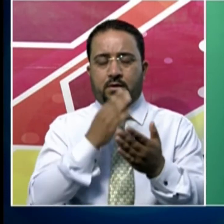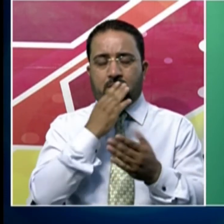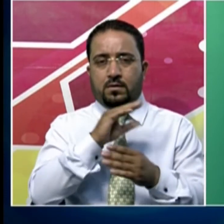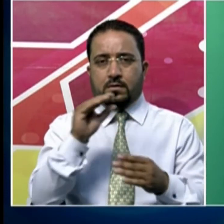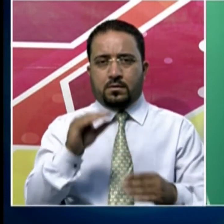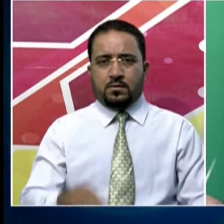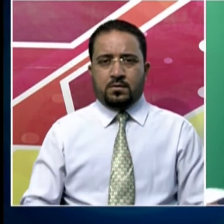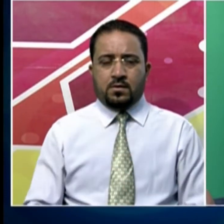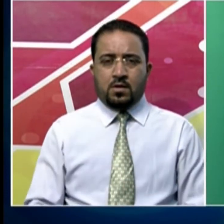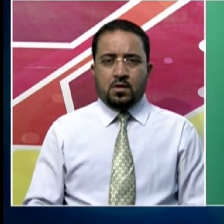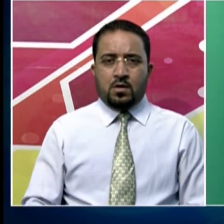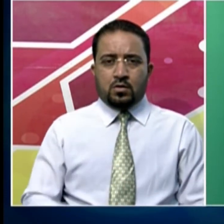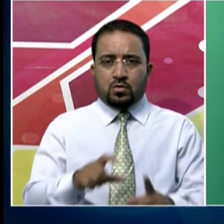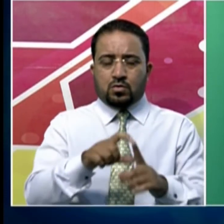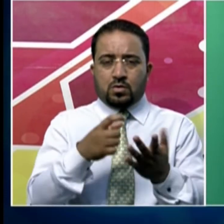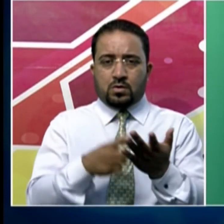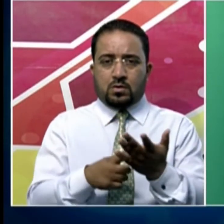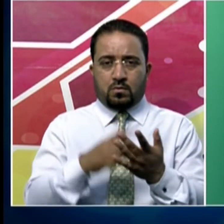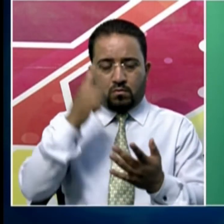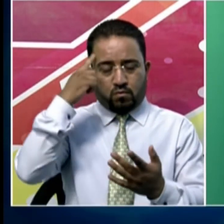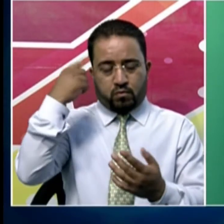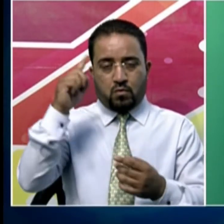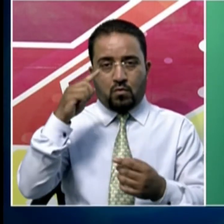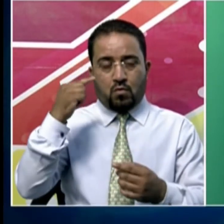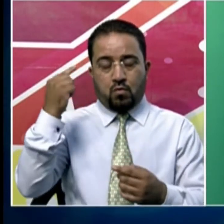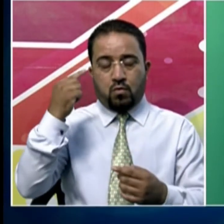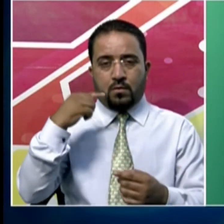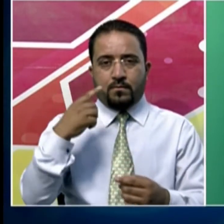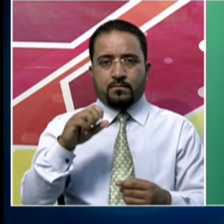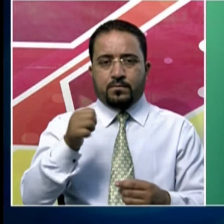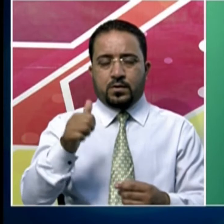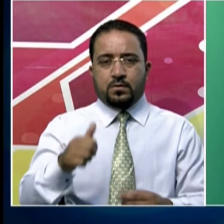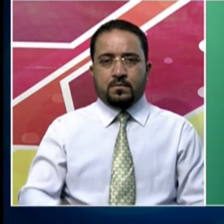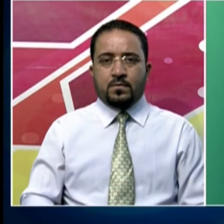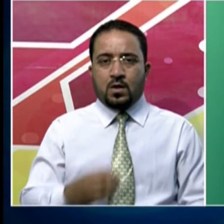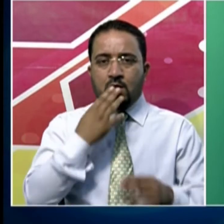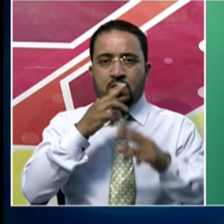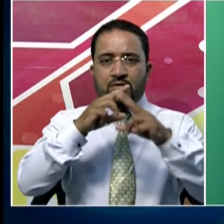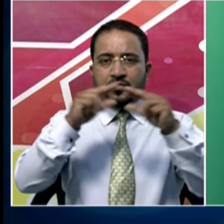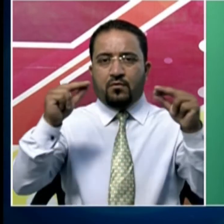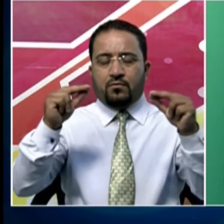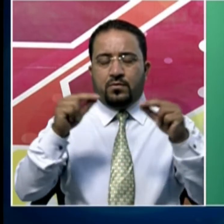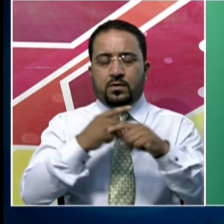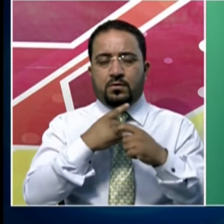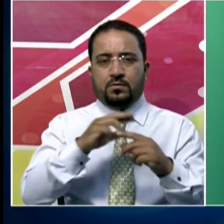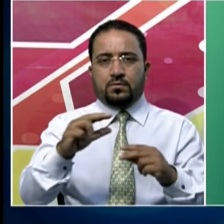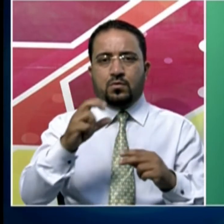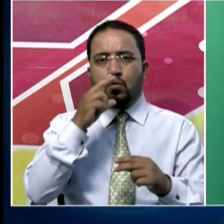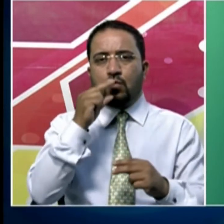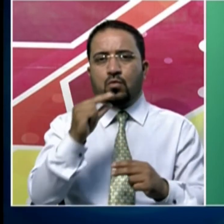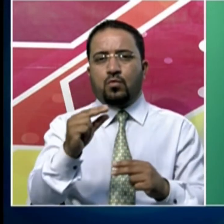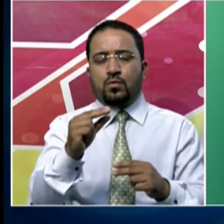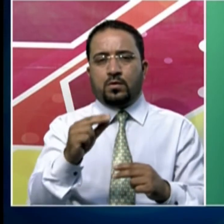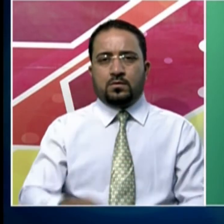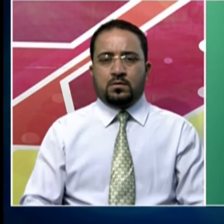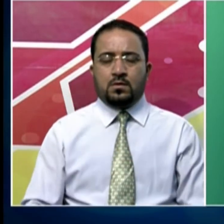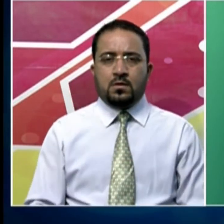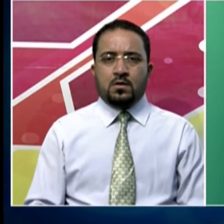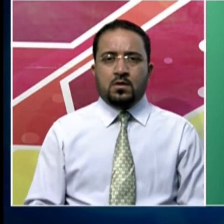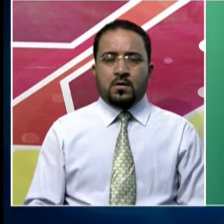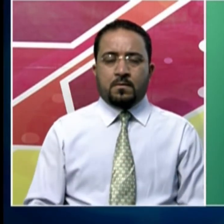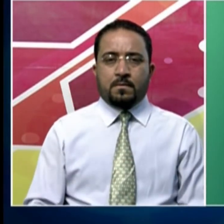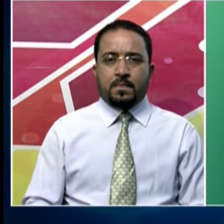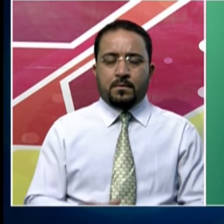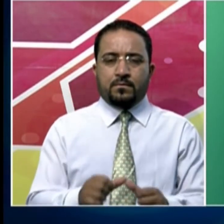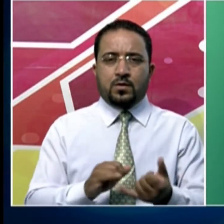انہوں نے ڈاکٹر کلام کو عقل مندی اور سادگی کا مظہر قرار دیا ہے ایک ٹویٹ